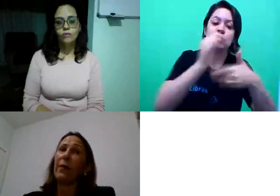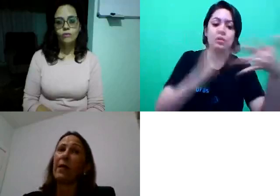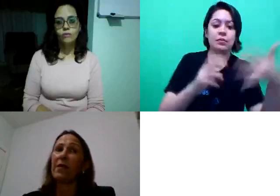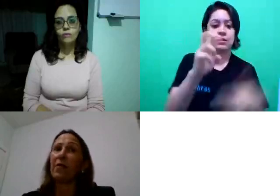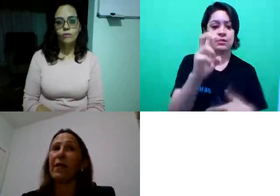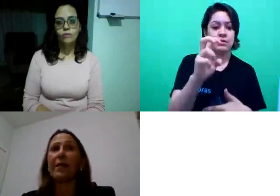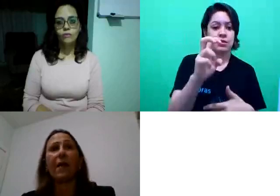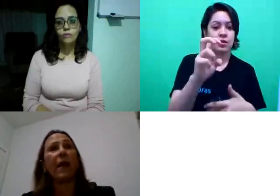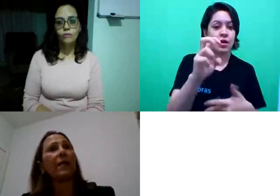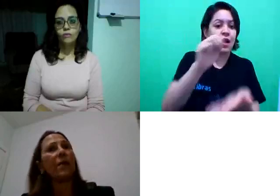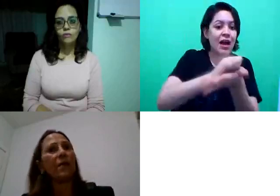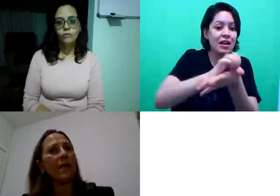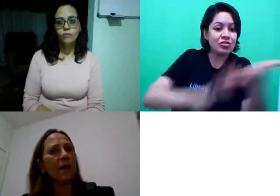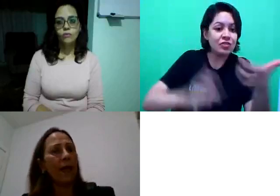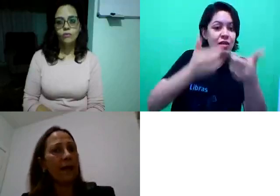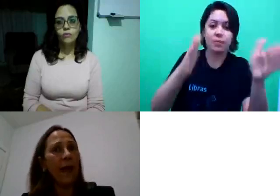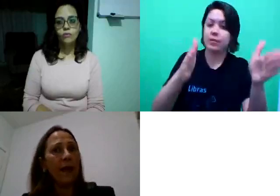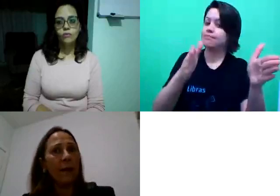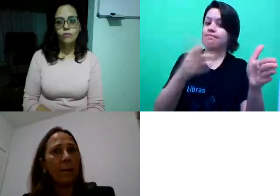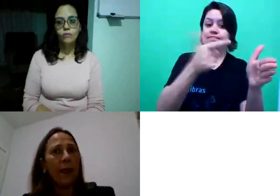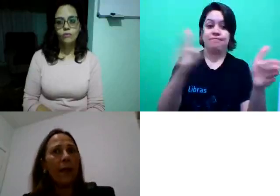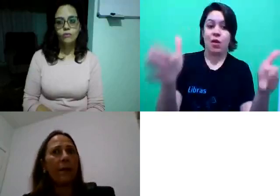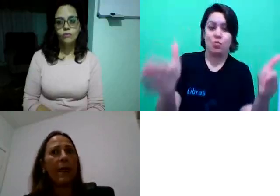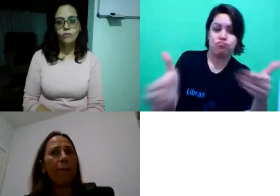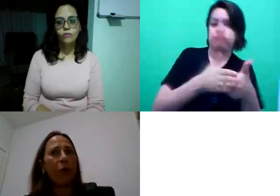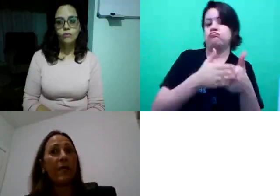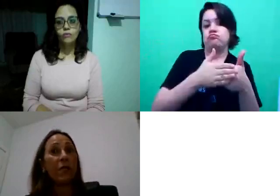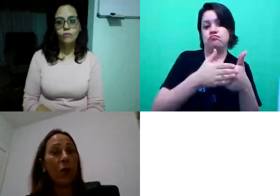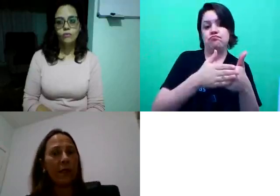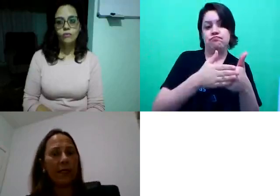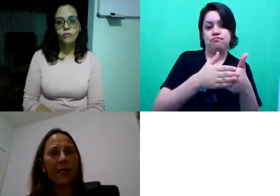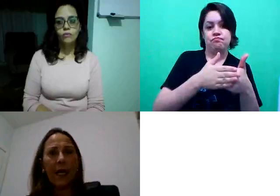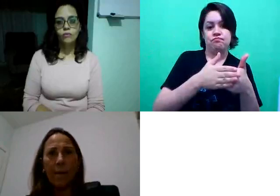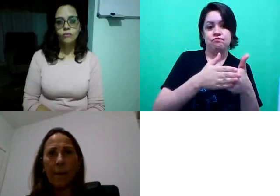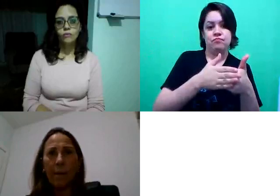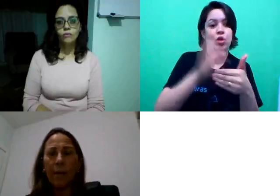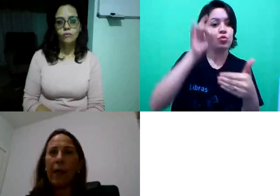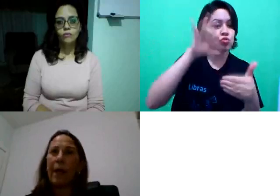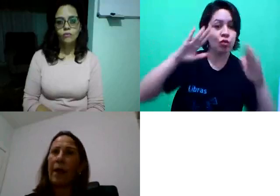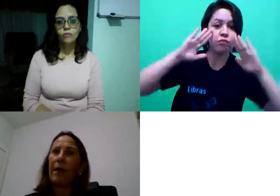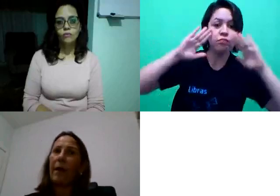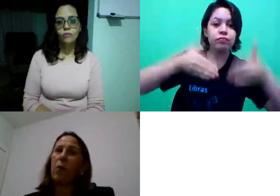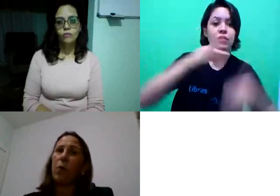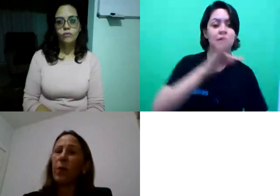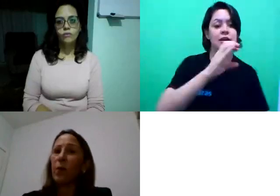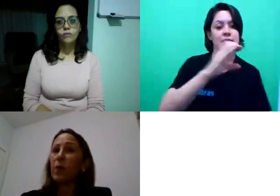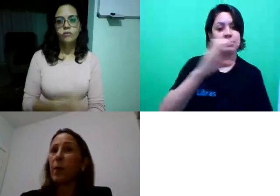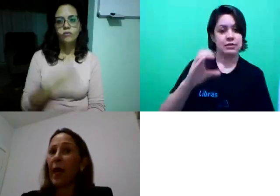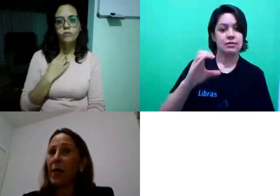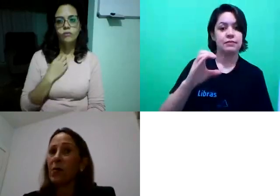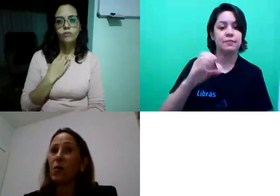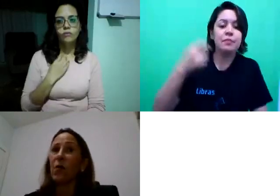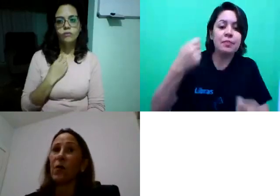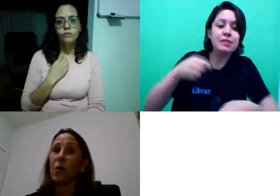não tem mais atividades abertas para vocês realizarem. Depois é só o TCC. E cumpram os